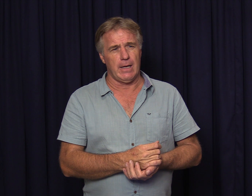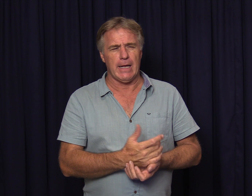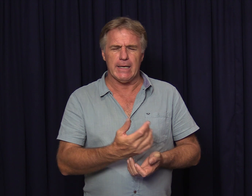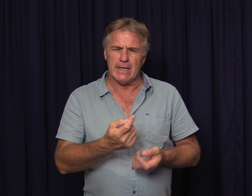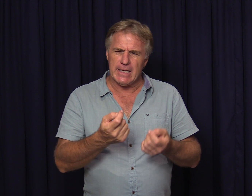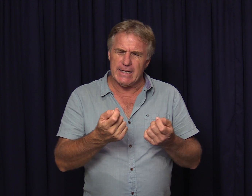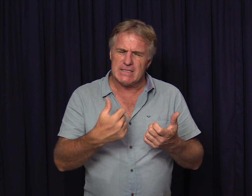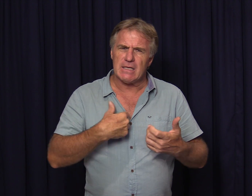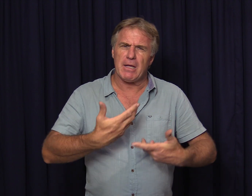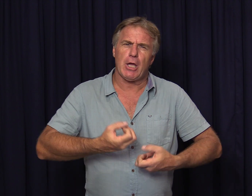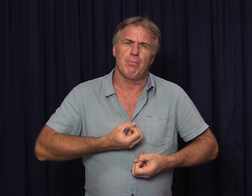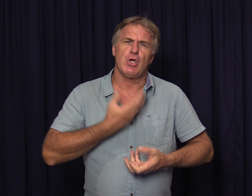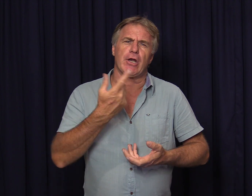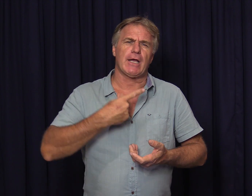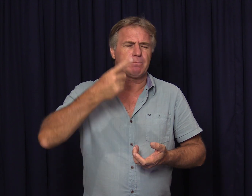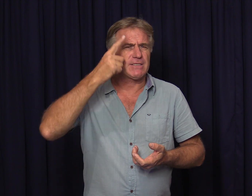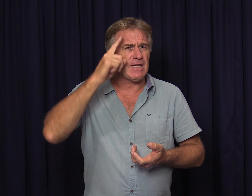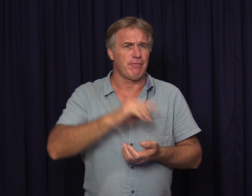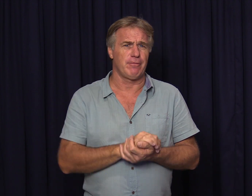en iets het in my gebeur en ek het besef